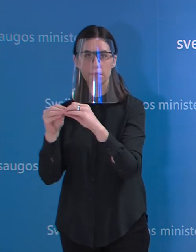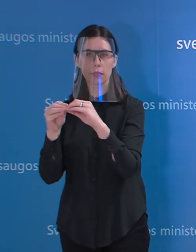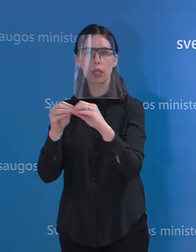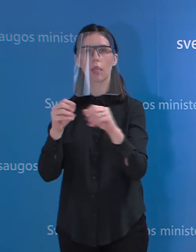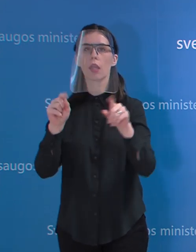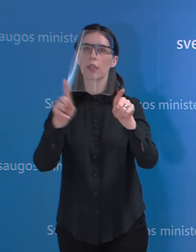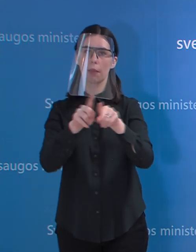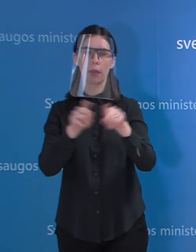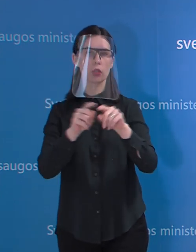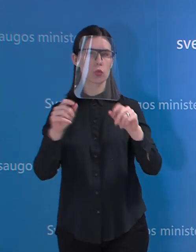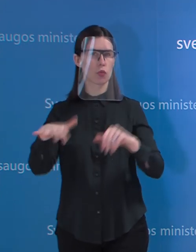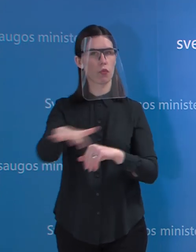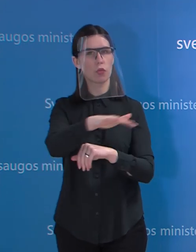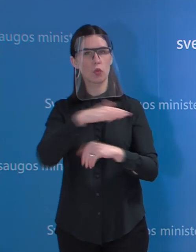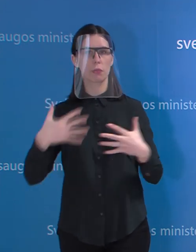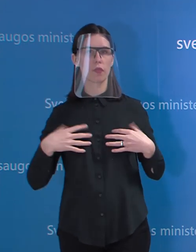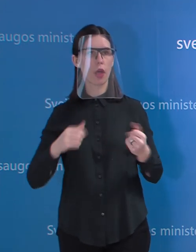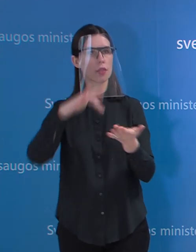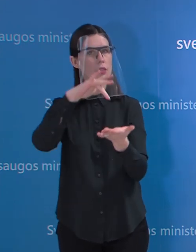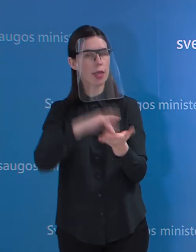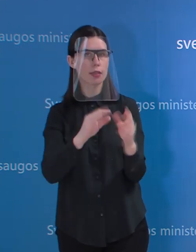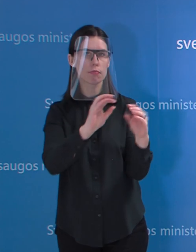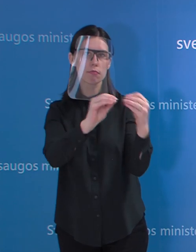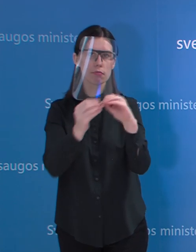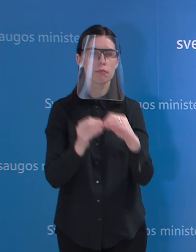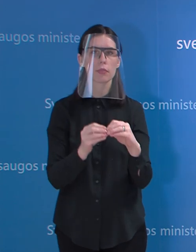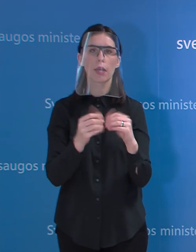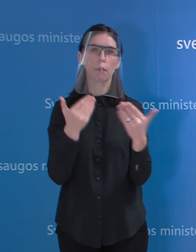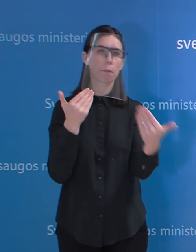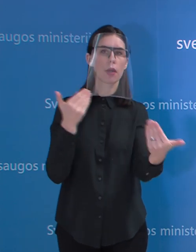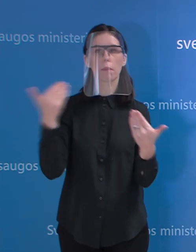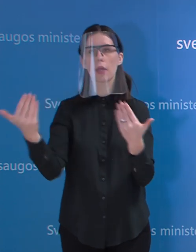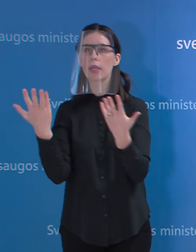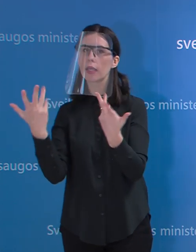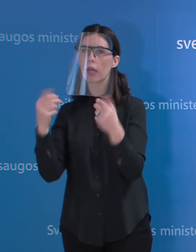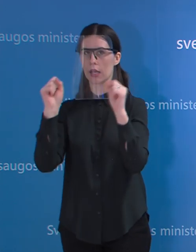visuomenės veikatos centru ir įmama tiek, na, kad būtų realų jos ištirti laboratorijose.